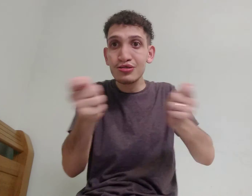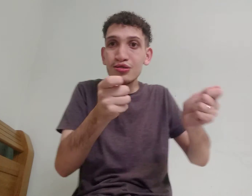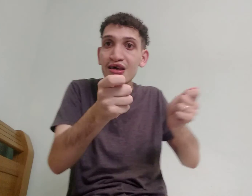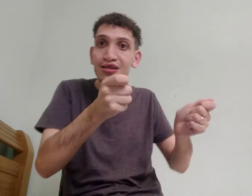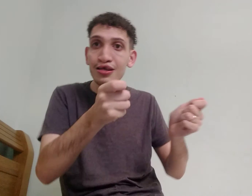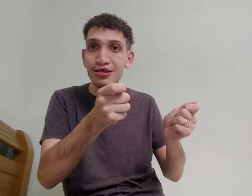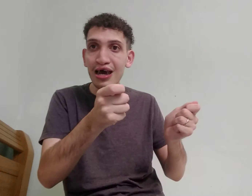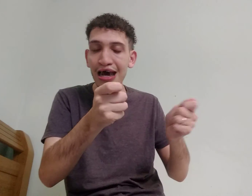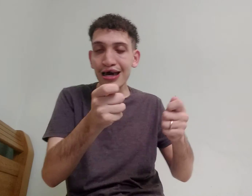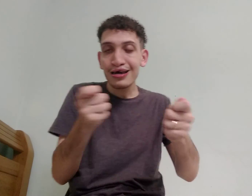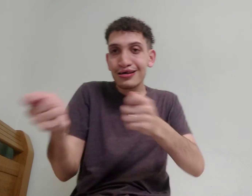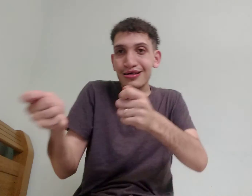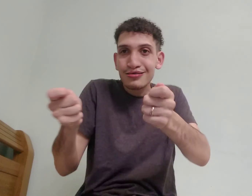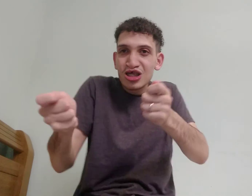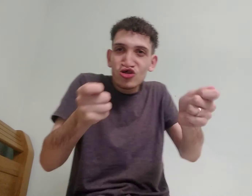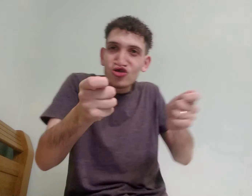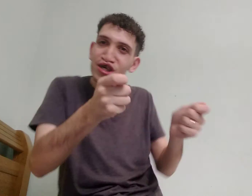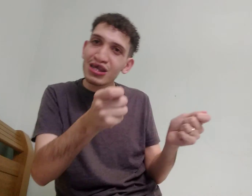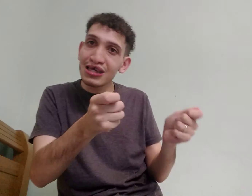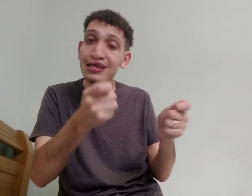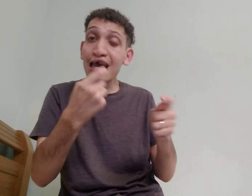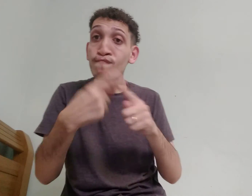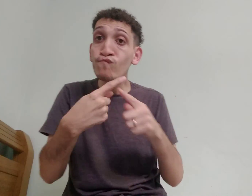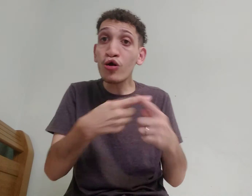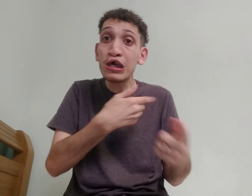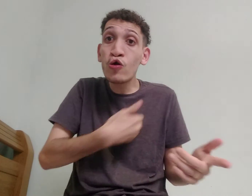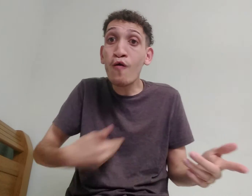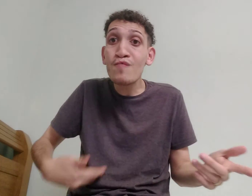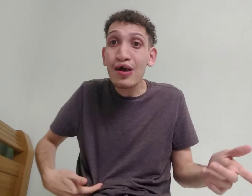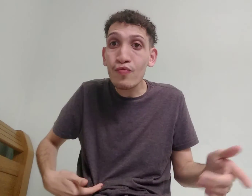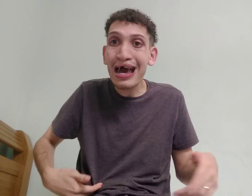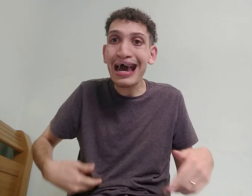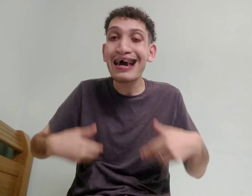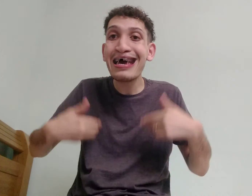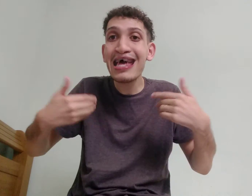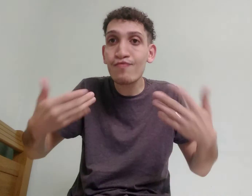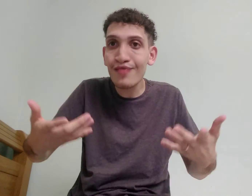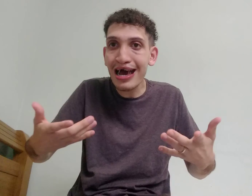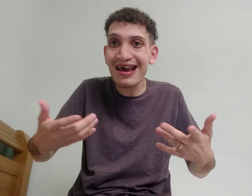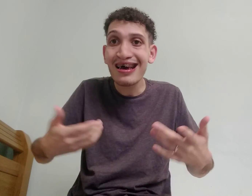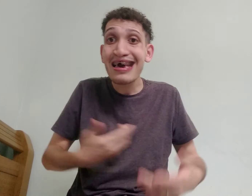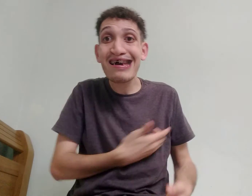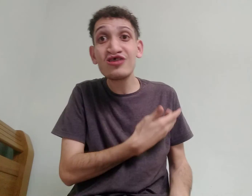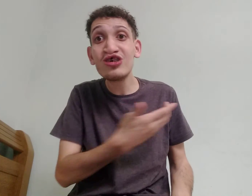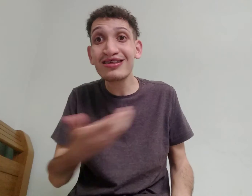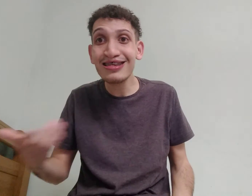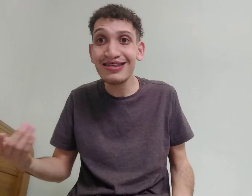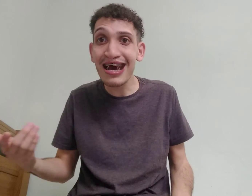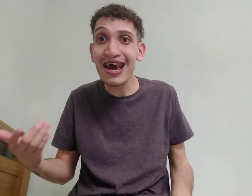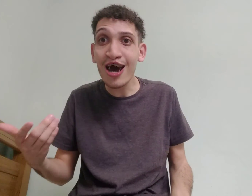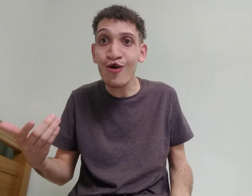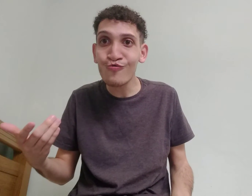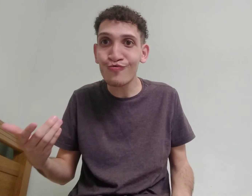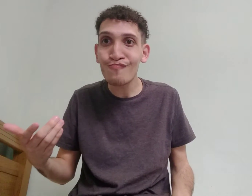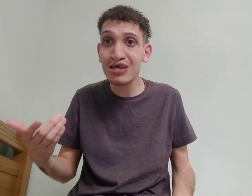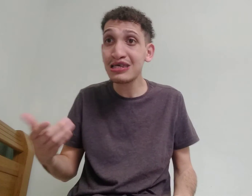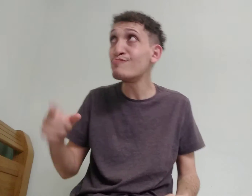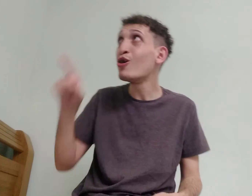gerenciar, gerenciar, e, governar, reinar, gerenciar algo, percebe? Olha,